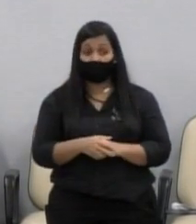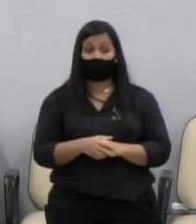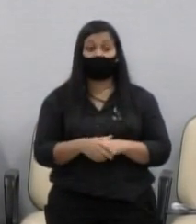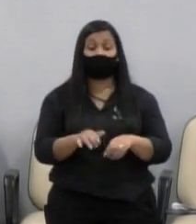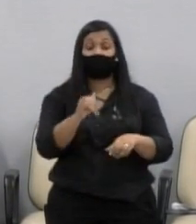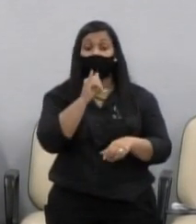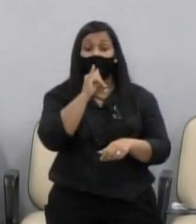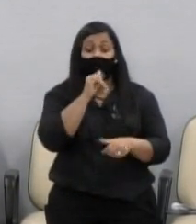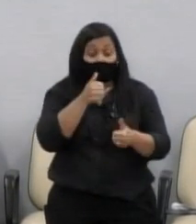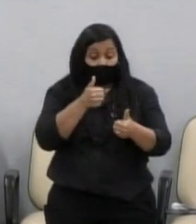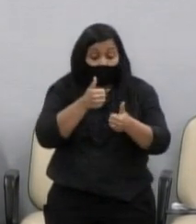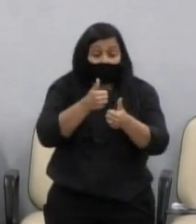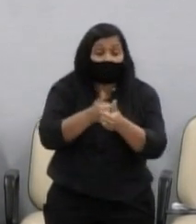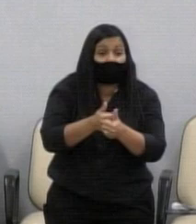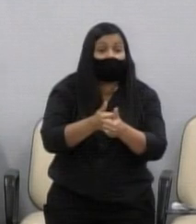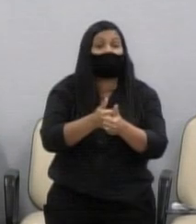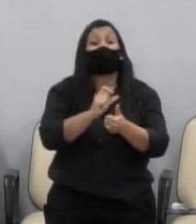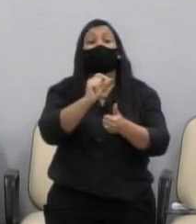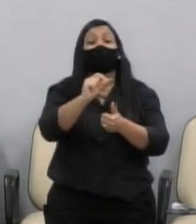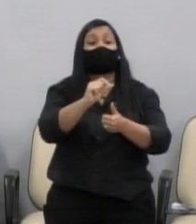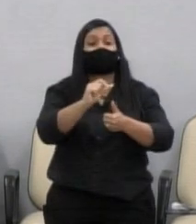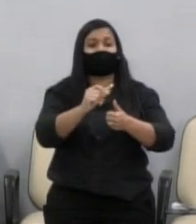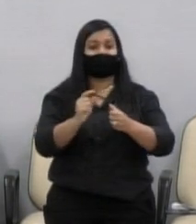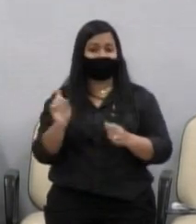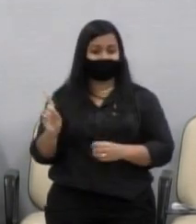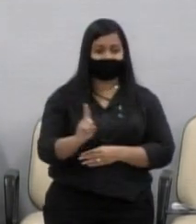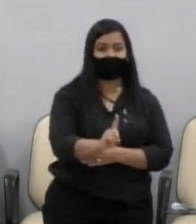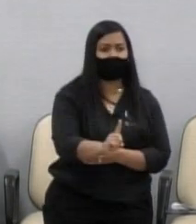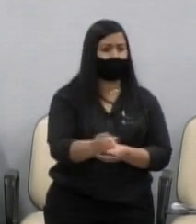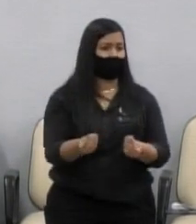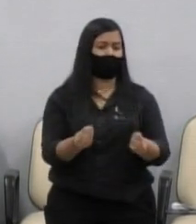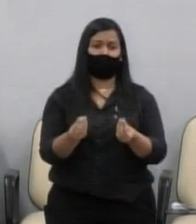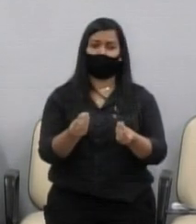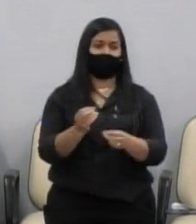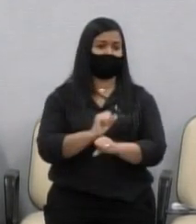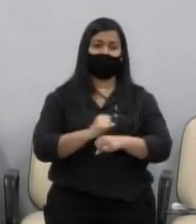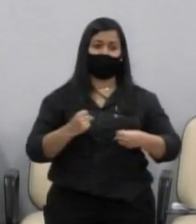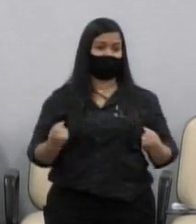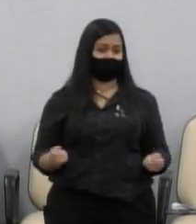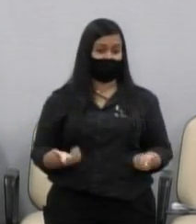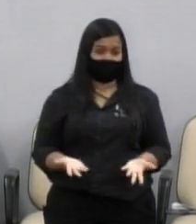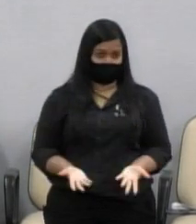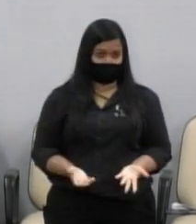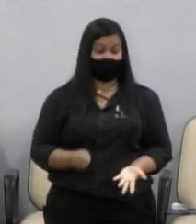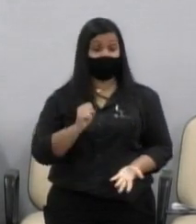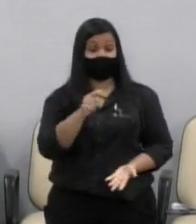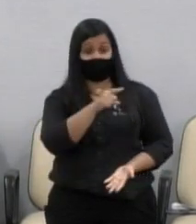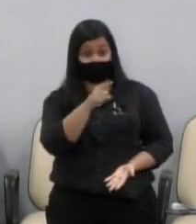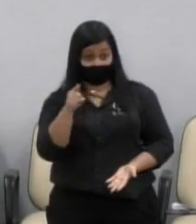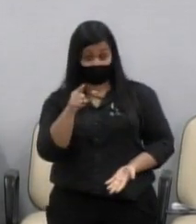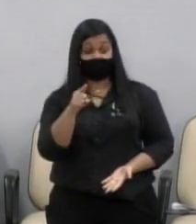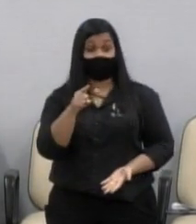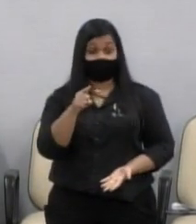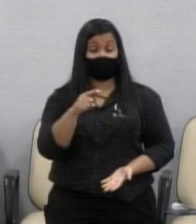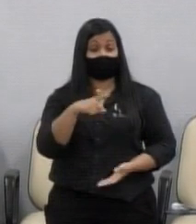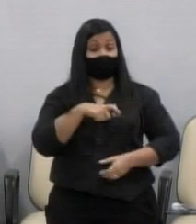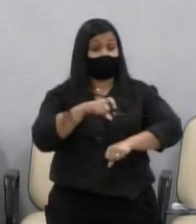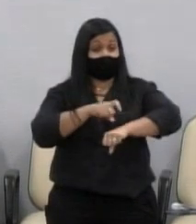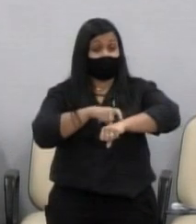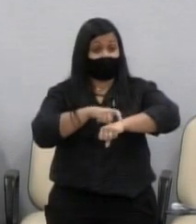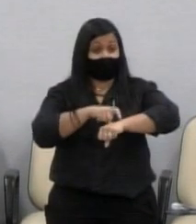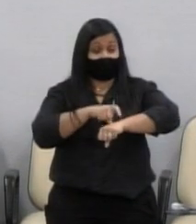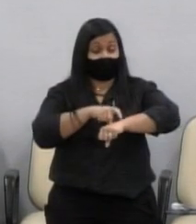cancela, gente. Como que o deficiente visual vai passar lá, não tem cabimento. Se os senhores estiverem com um tempinho,